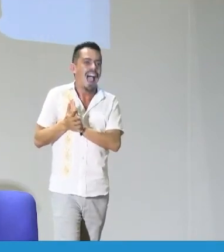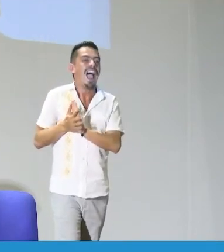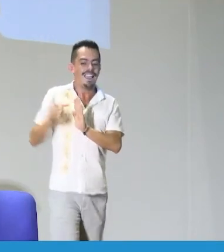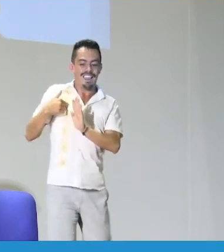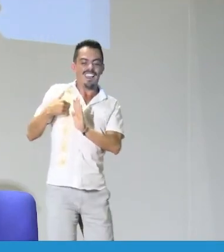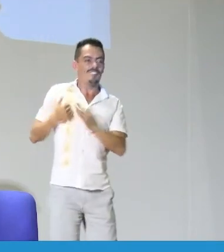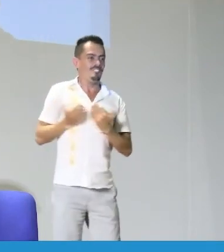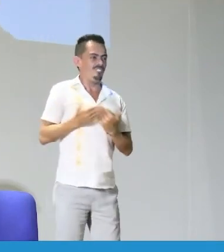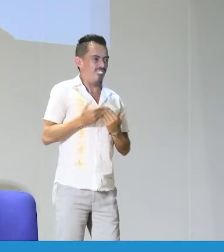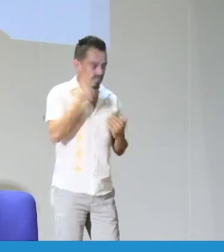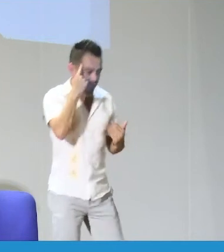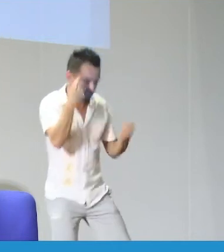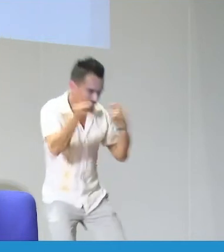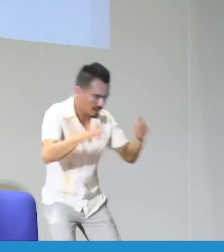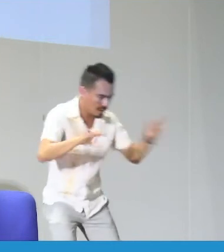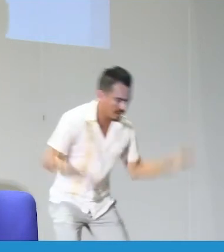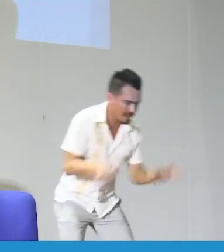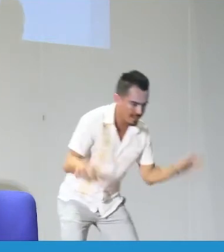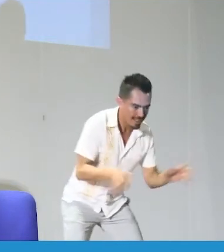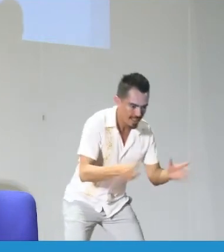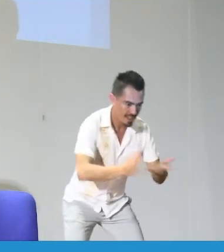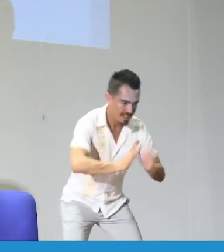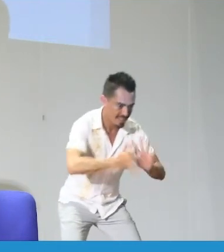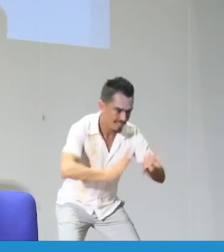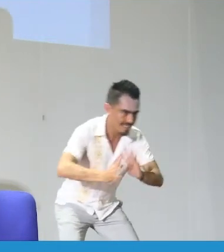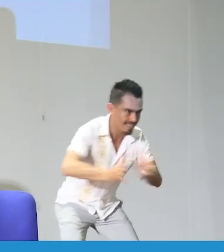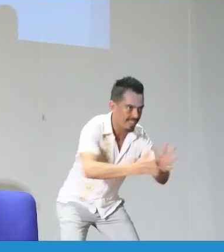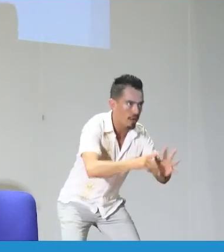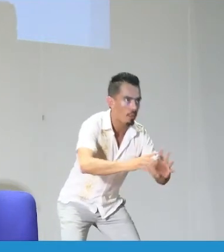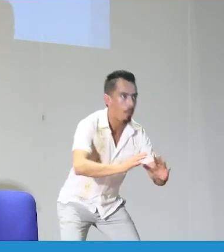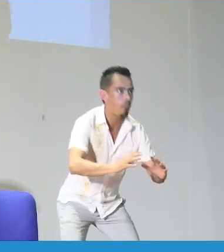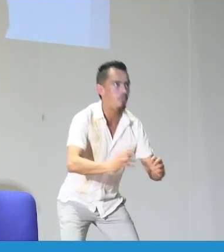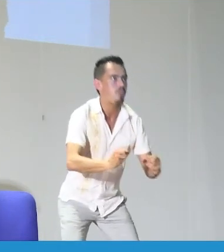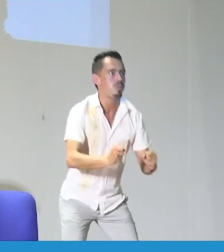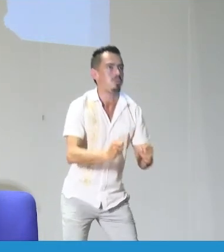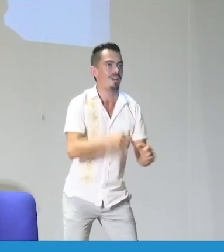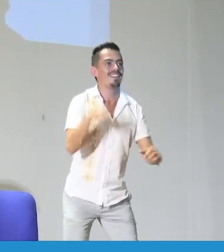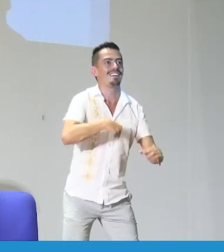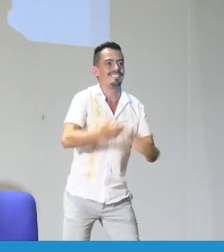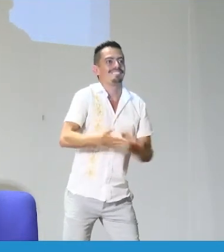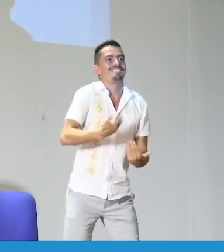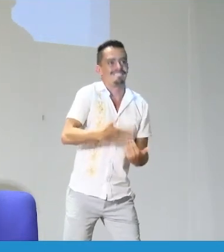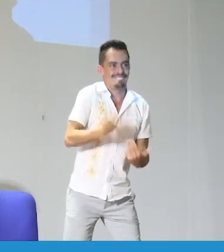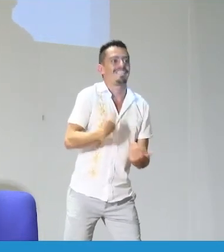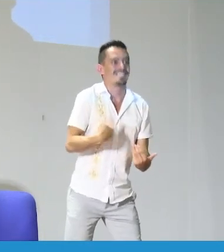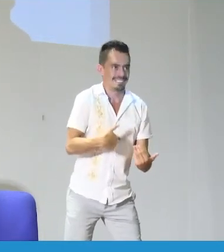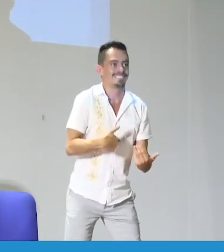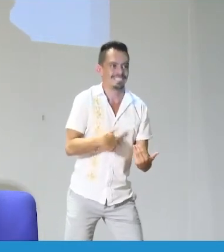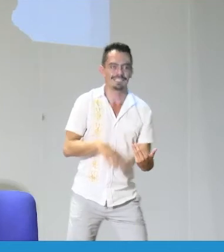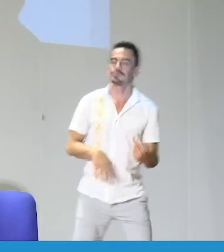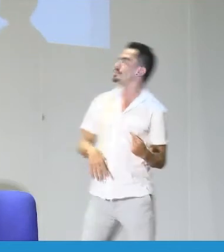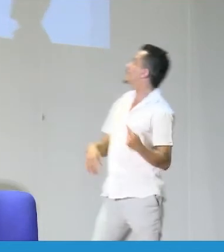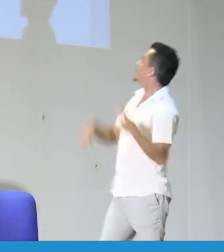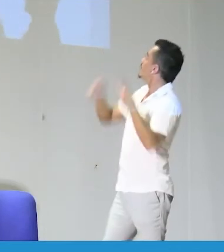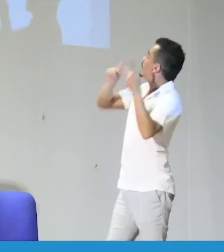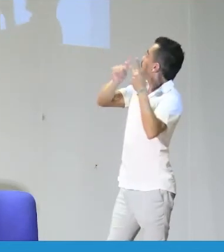Como ustedes saben, no tenemos licenciatura en lengua de señas en el país. Muchas veces el docente ha ido como mejorando,